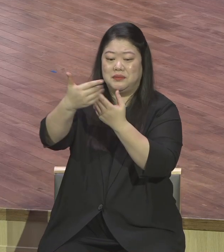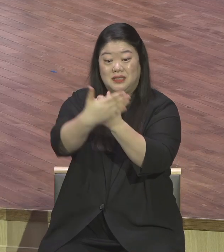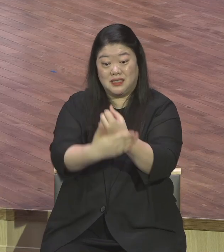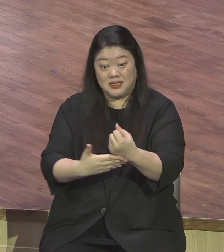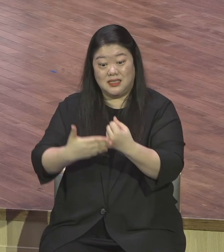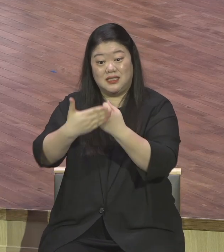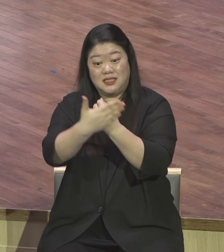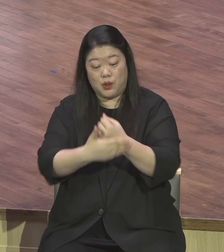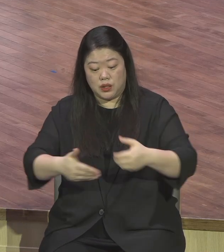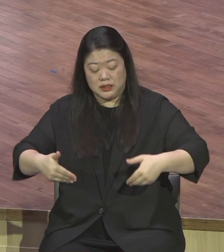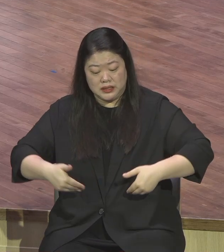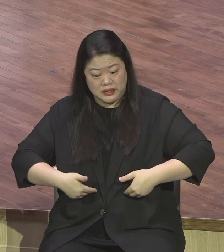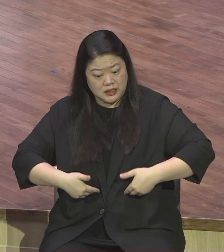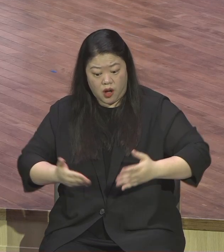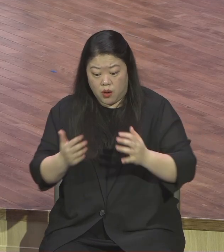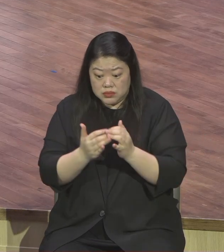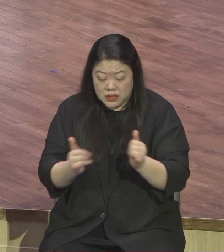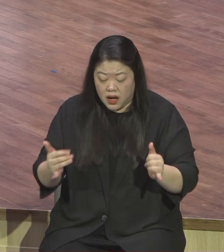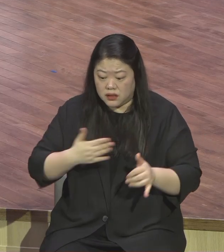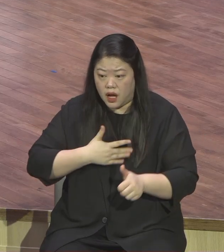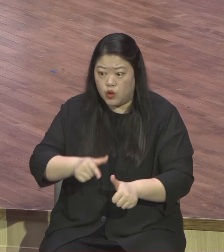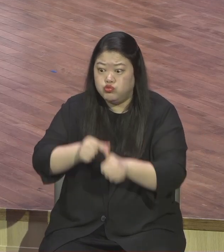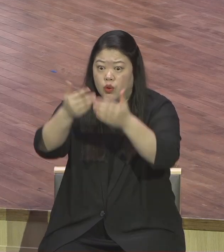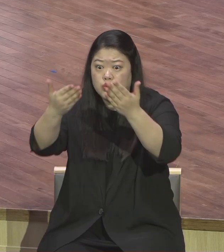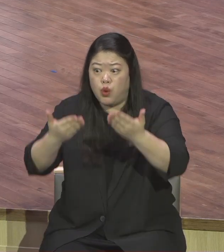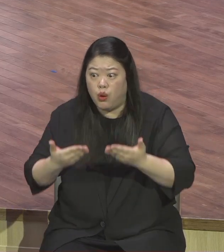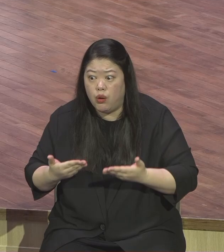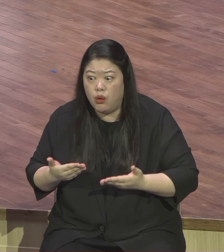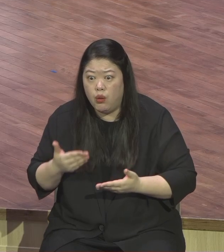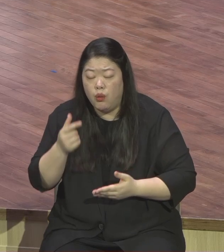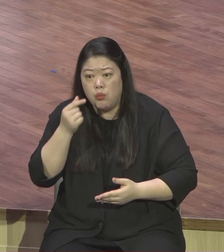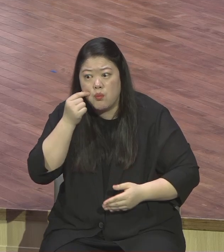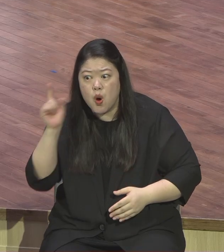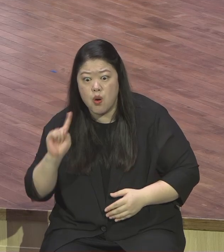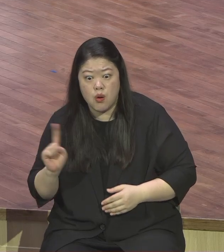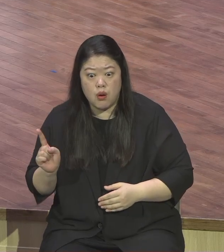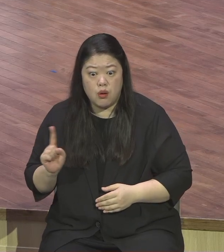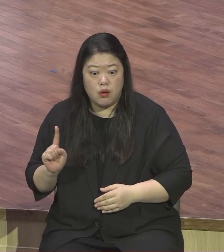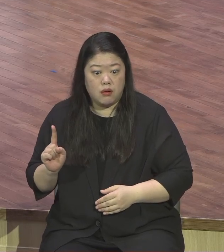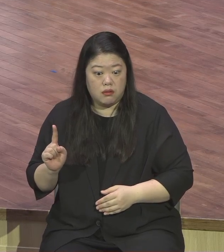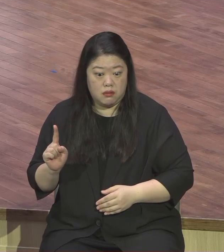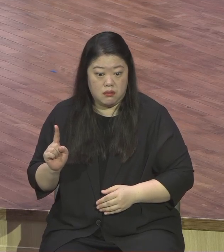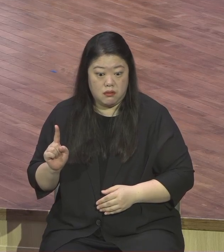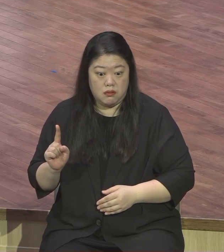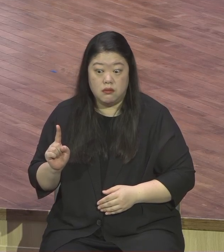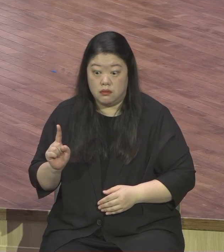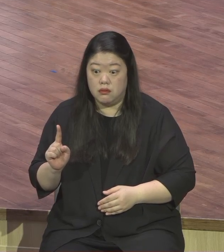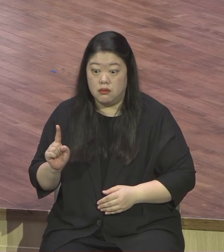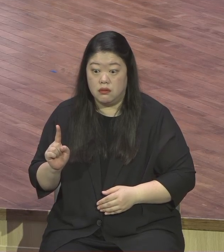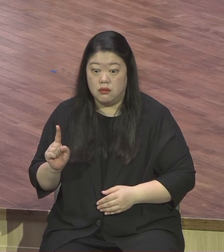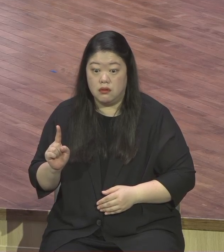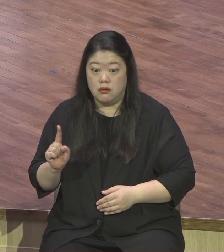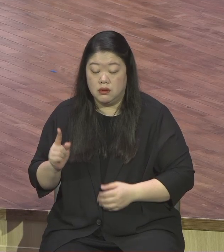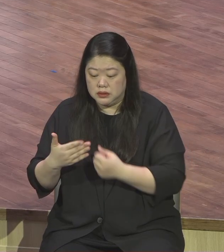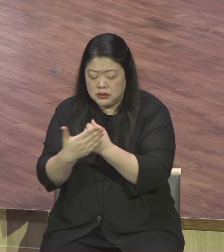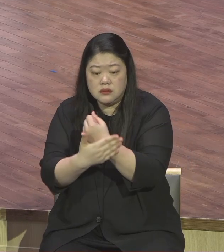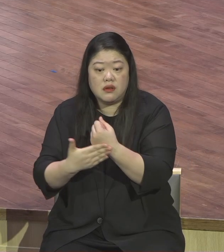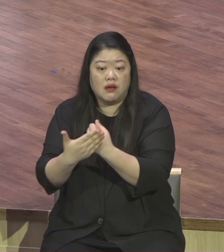구원해 주냐는 알 수도 없다 알 수도 없어 왜 우리를 구원해 주는지 구원 받은 우리가 해야 될 것은 뭐요 하나밖에 없어요